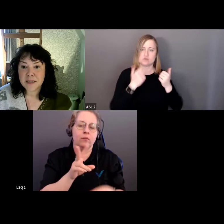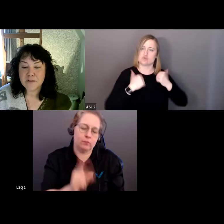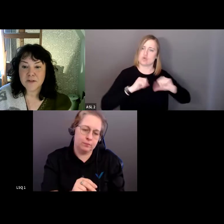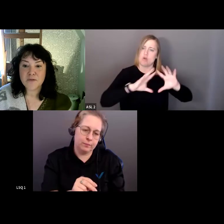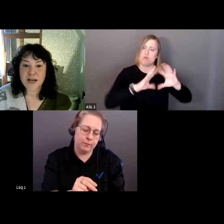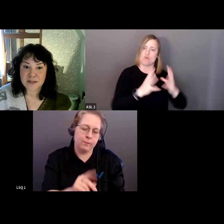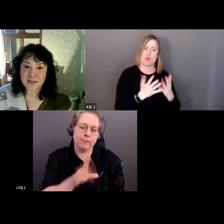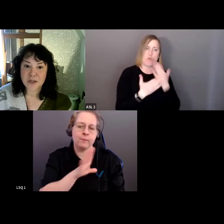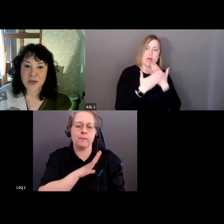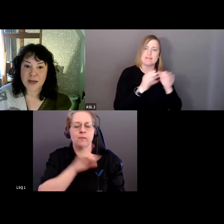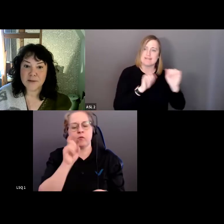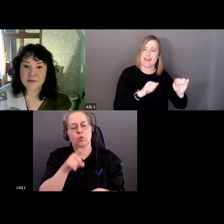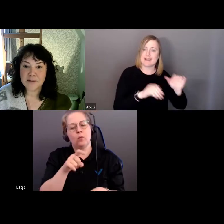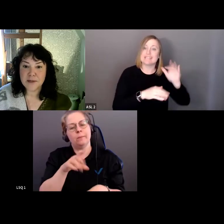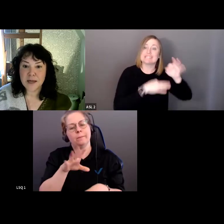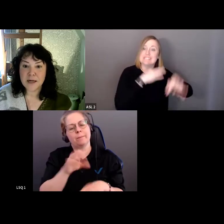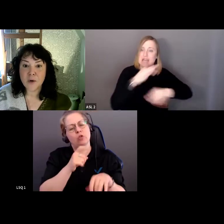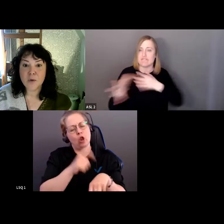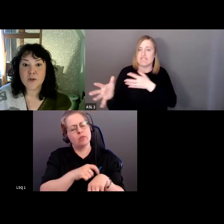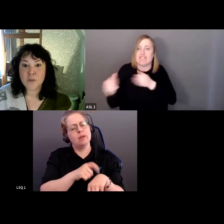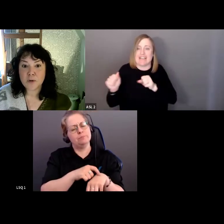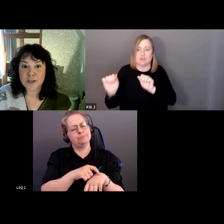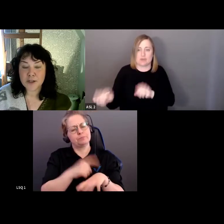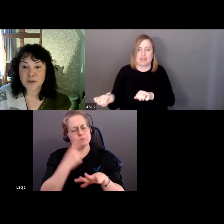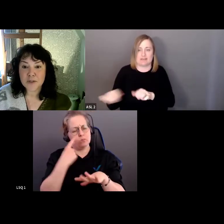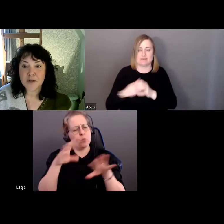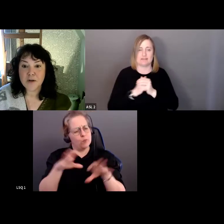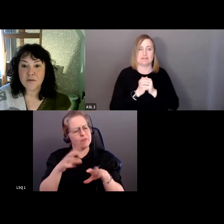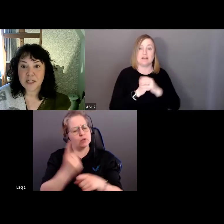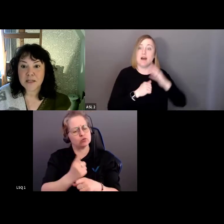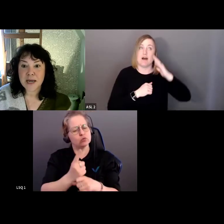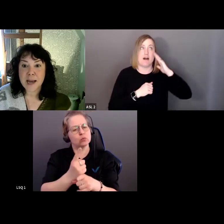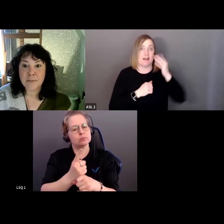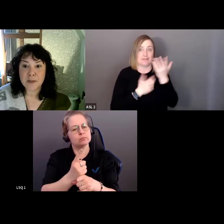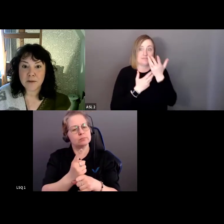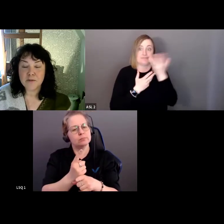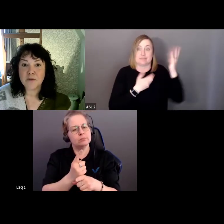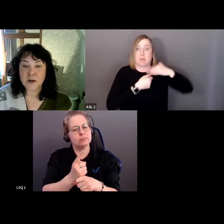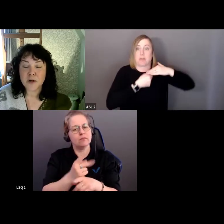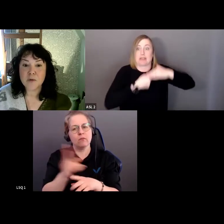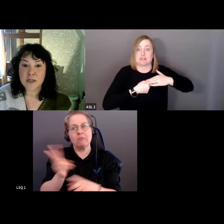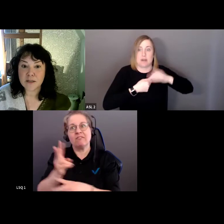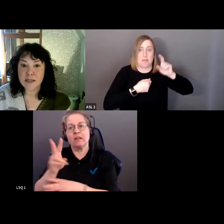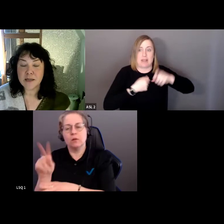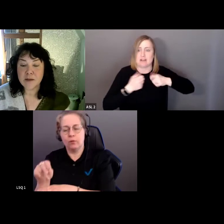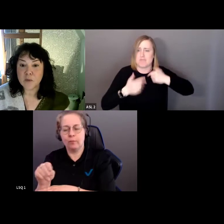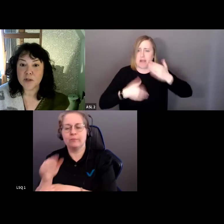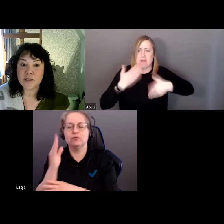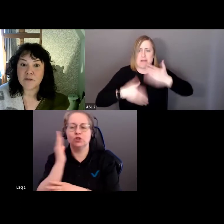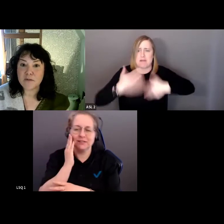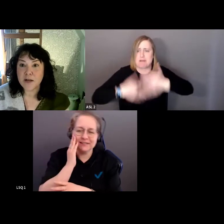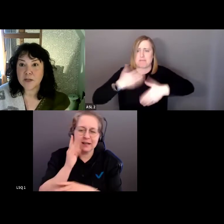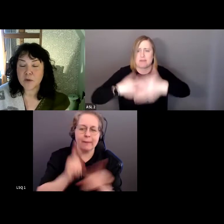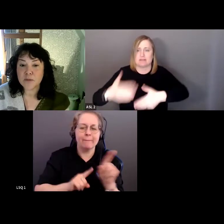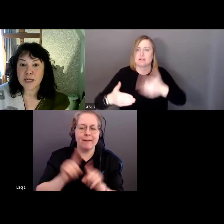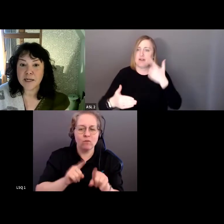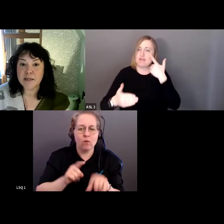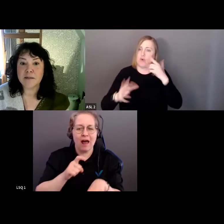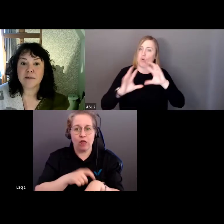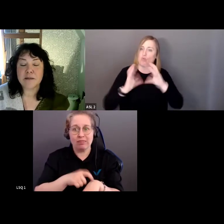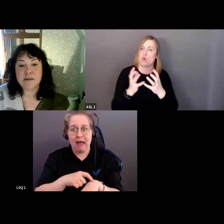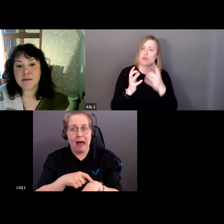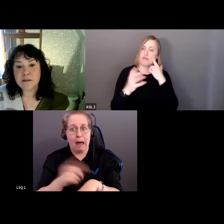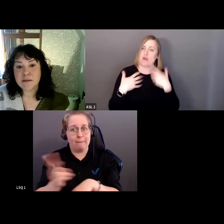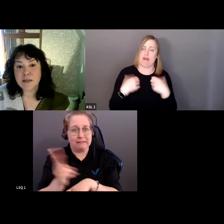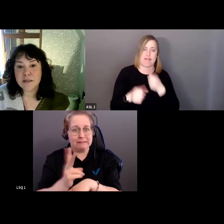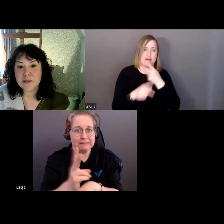prendre le temps qu'il faut pour faire quelque chose. Je sais que le temps presse souvent. On s